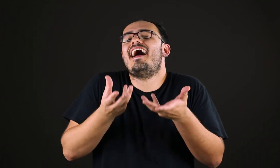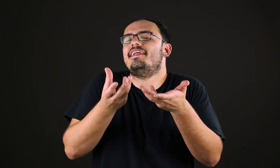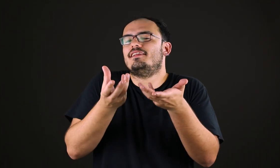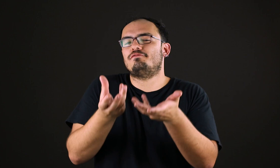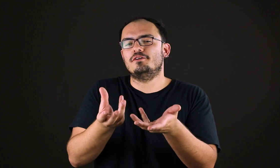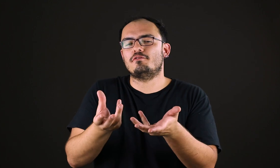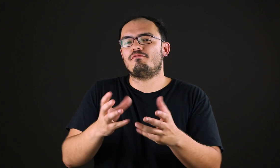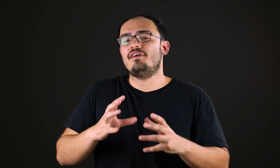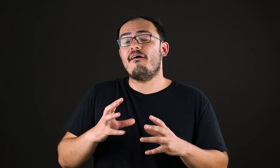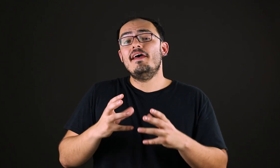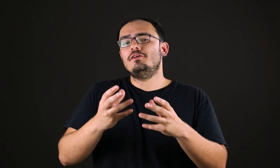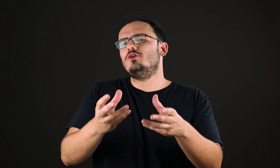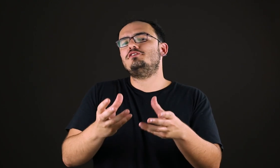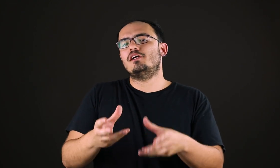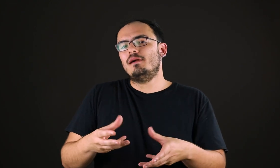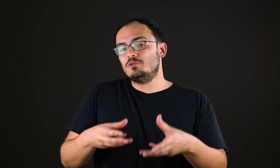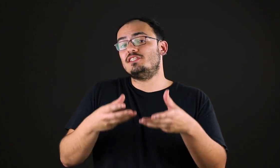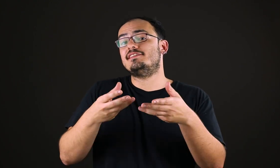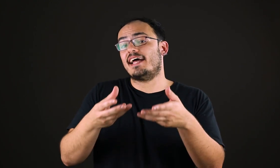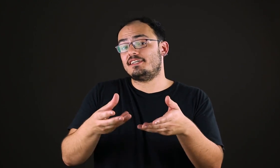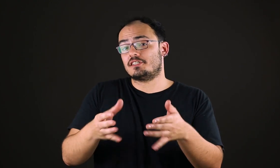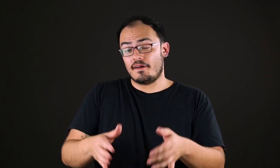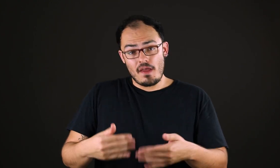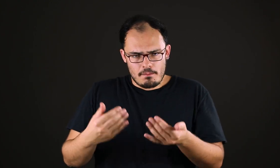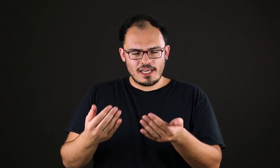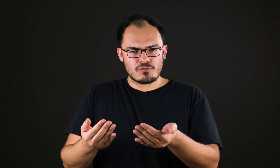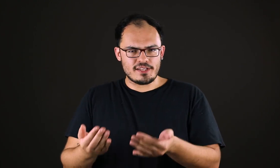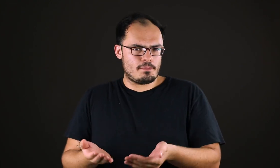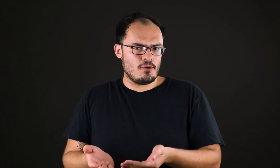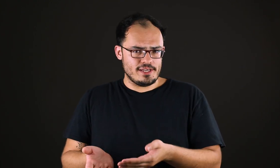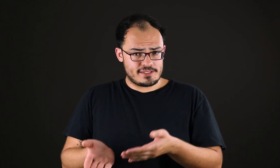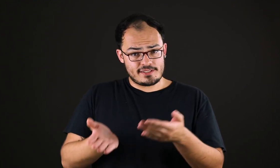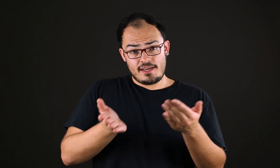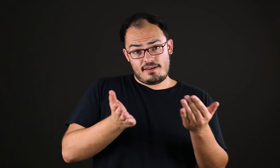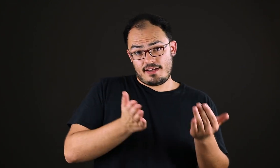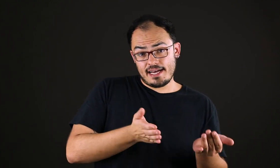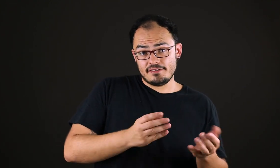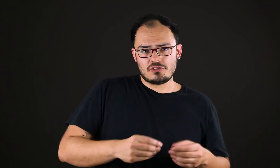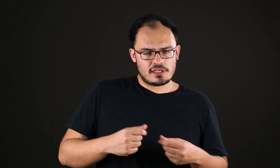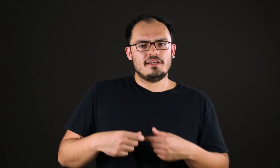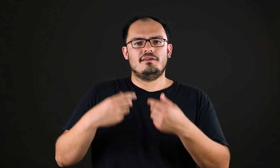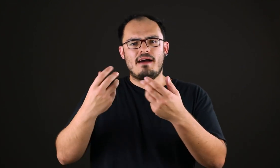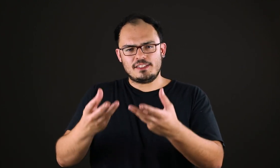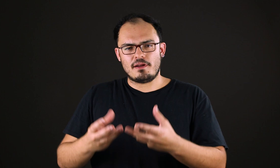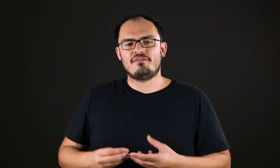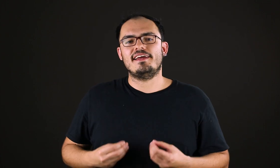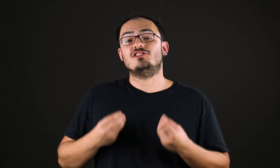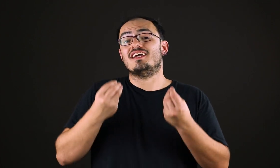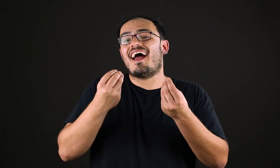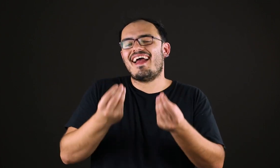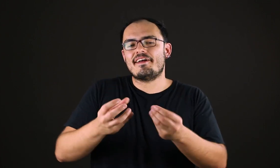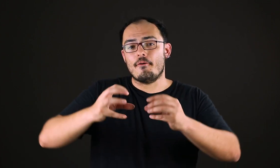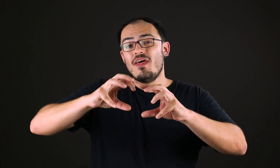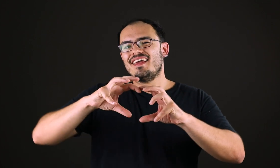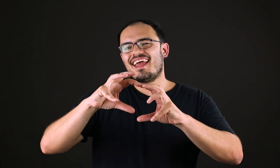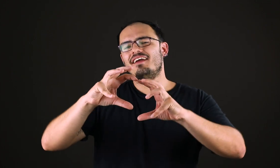área da filosofia, que nós chamamos de estética. Mas foi depois, Kant, e mais pra frente, Hegel, quem